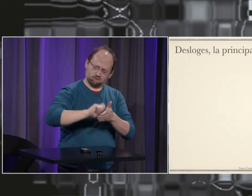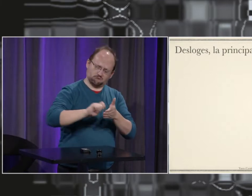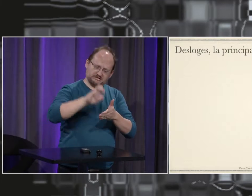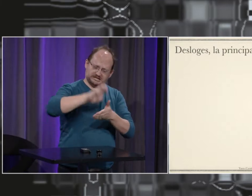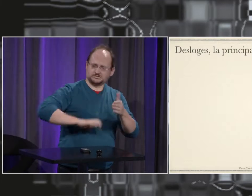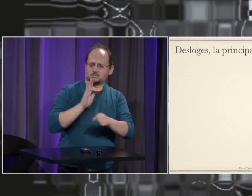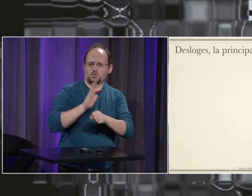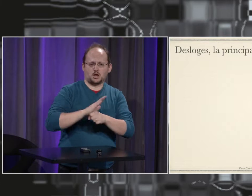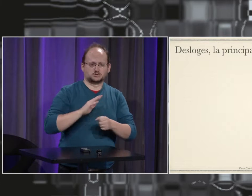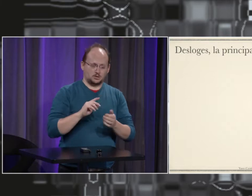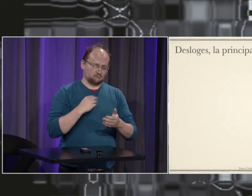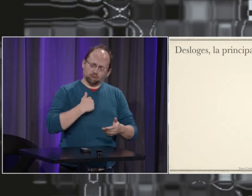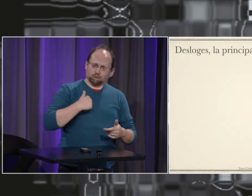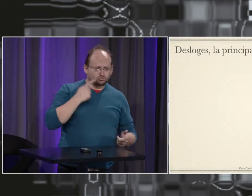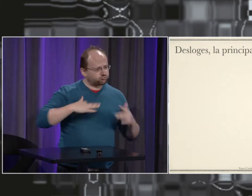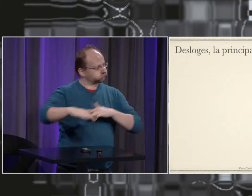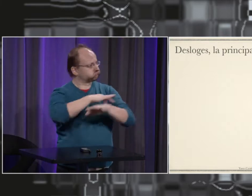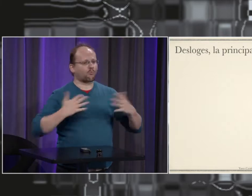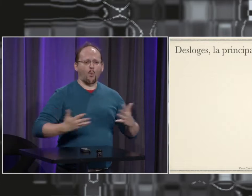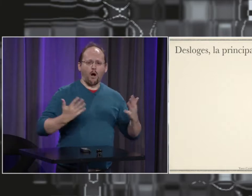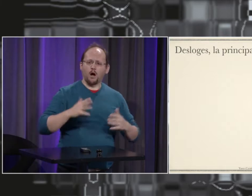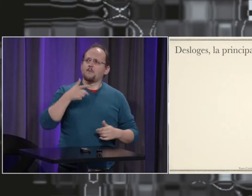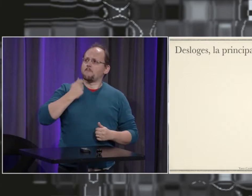vécu en 1779 et qui a parlé